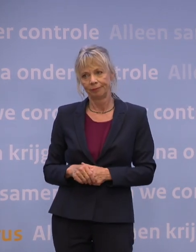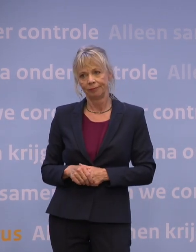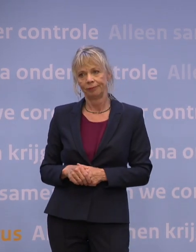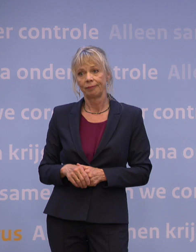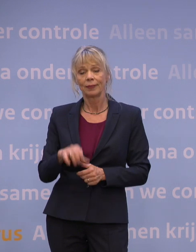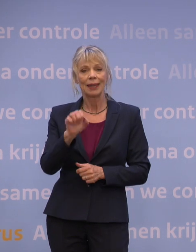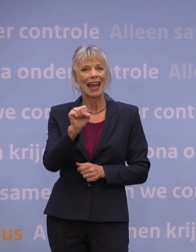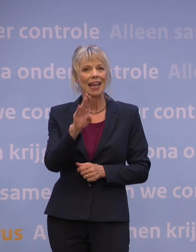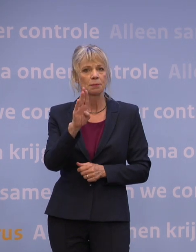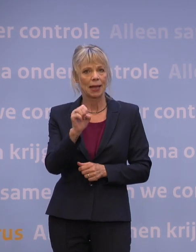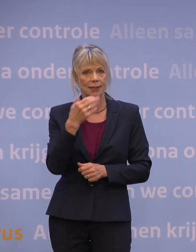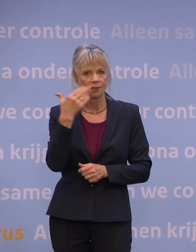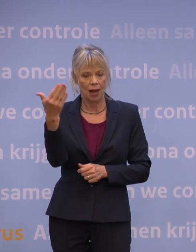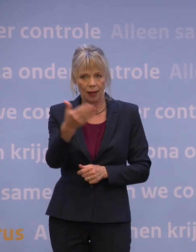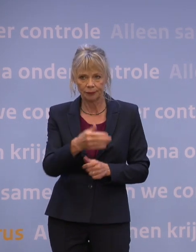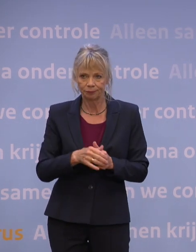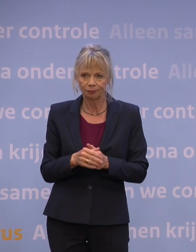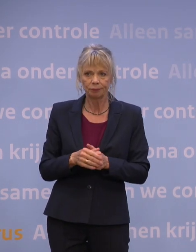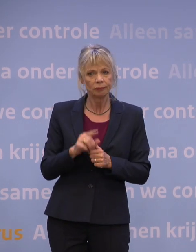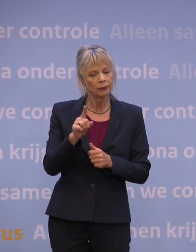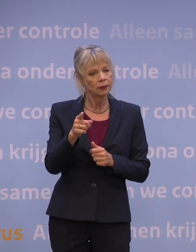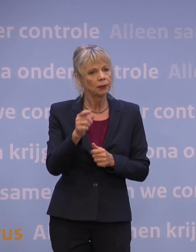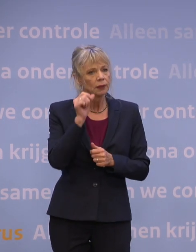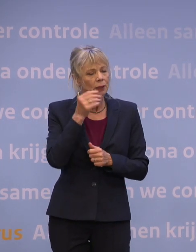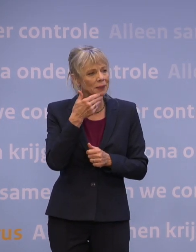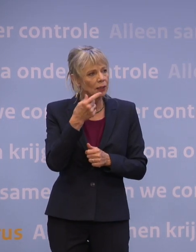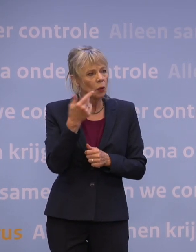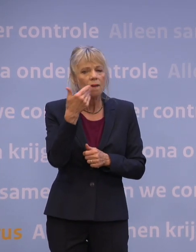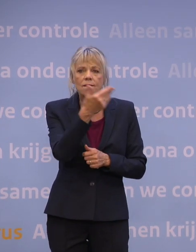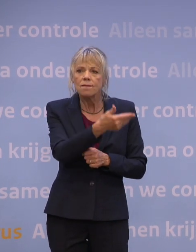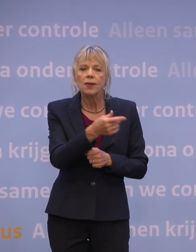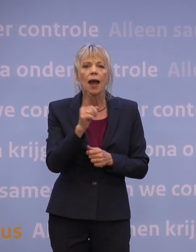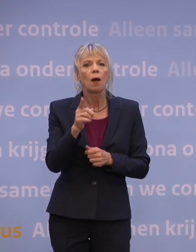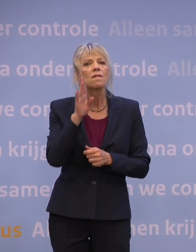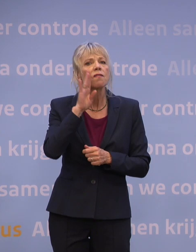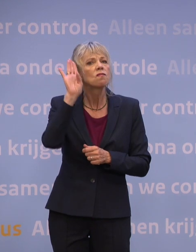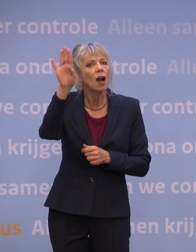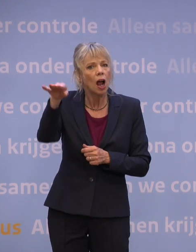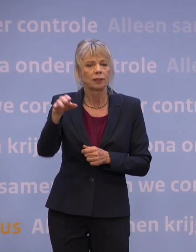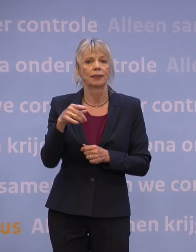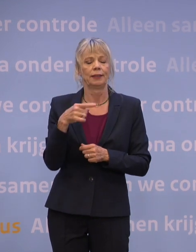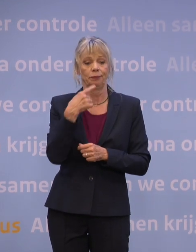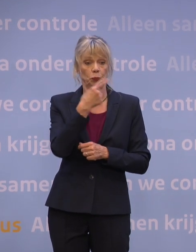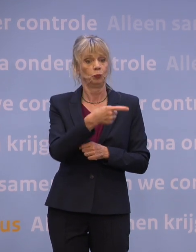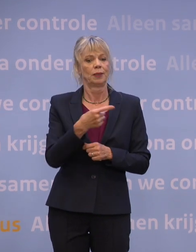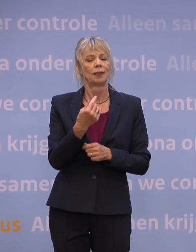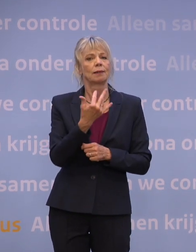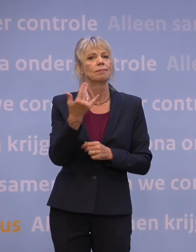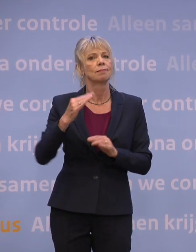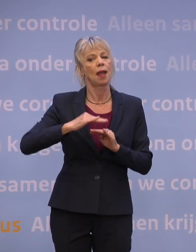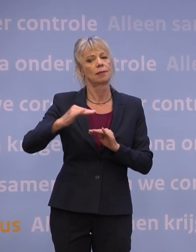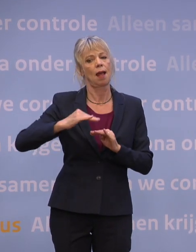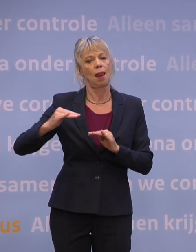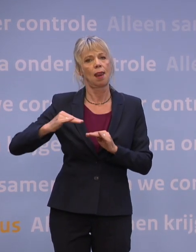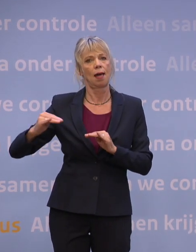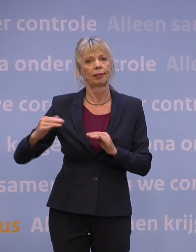SBS aansluitend AD. Meneer De Jonge, ik had een vraagje over het op vakantie gaan. U zei net zelf al, een aantal landen heeft ons niet, nou zit niet echt